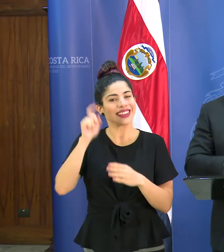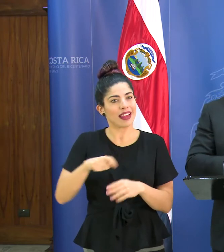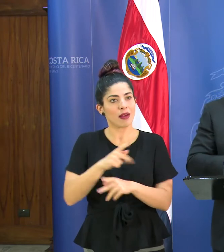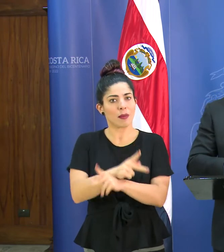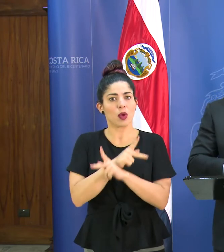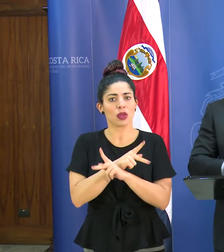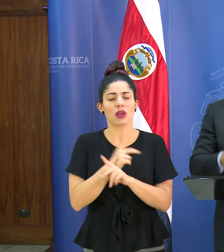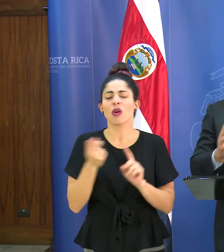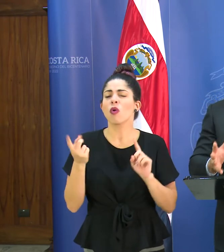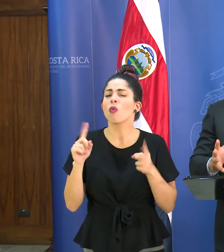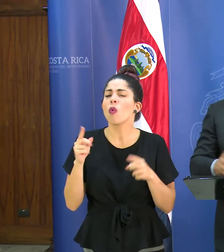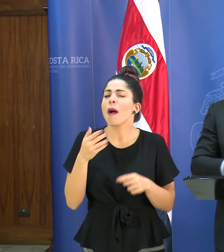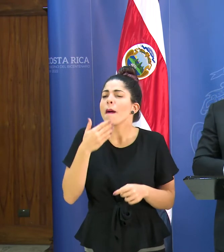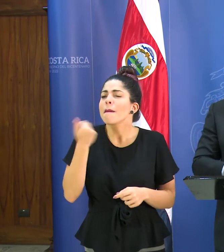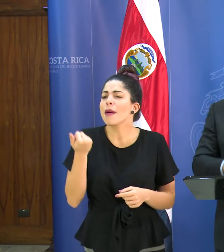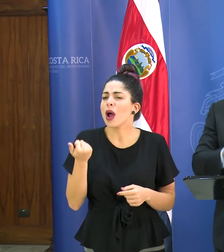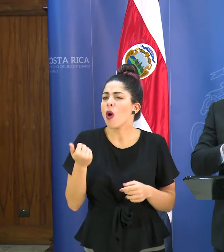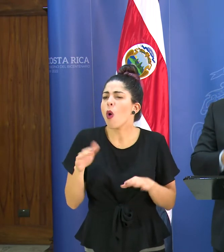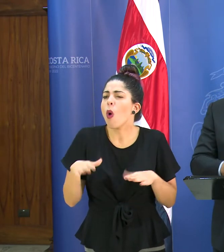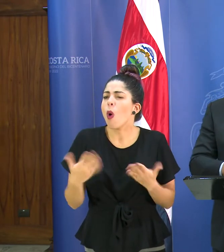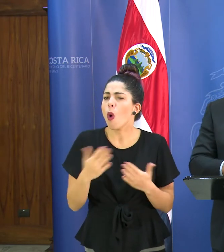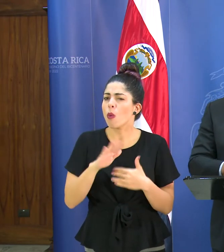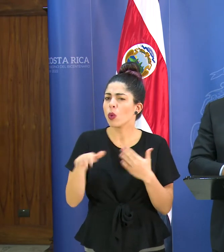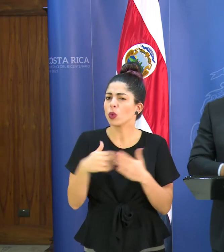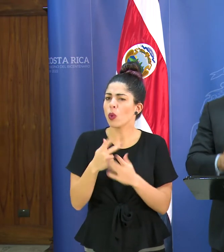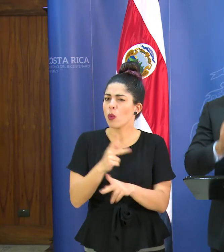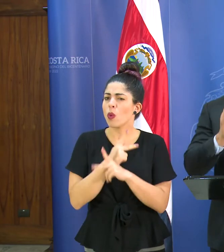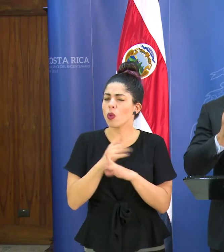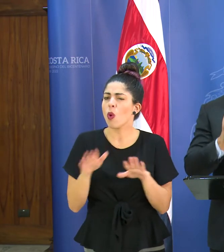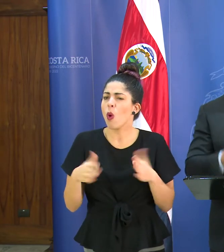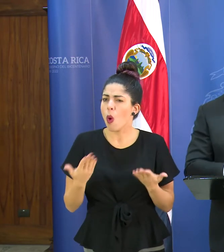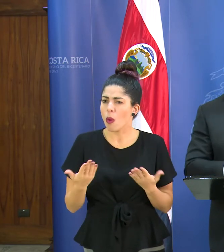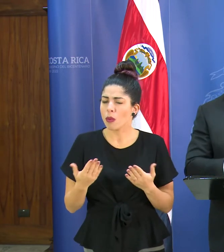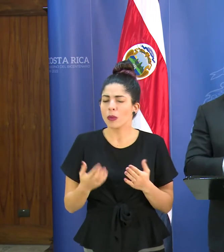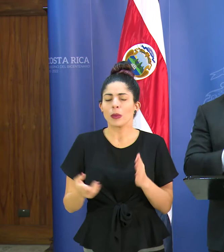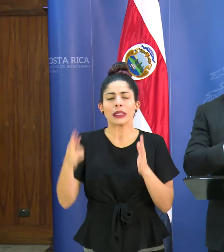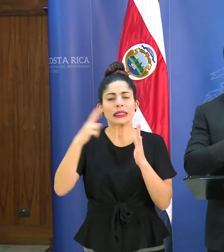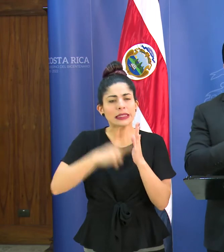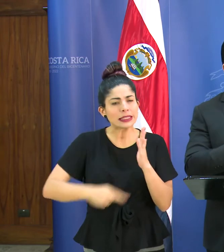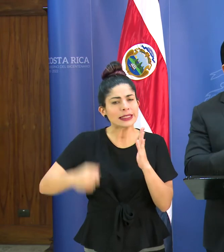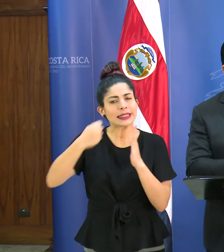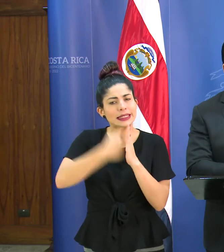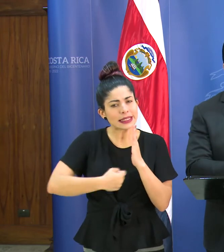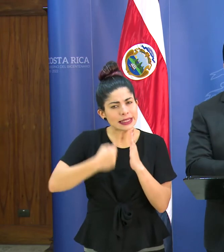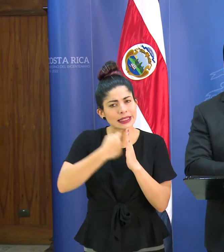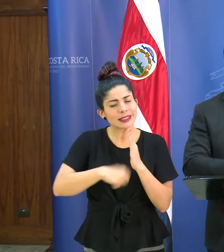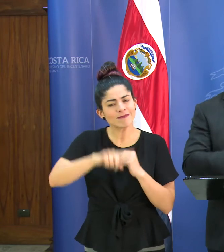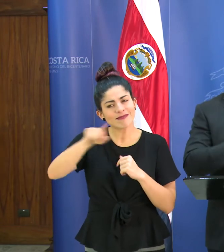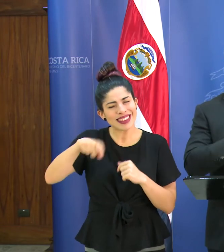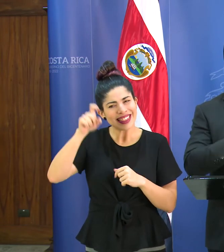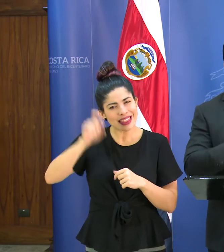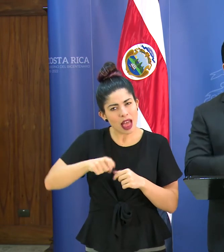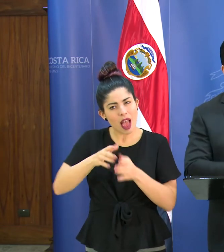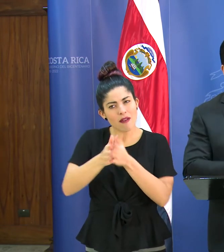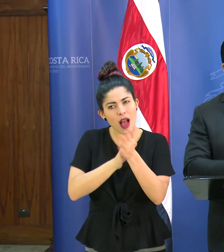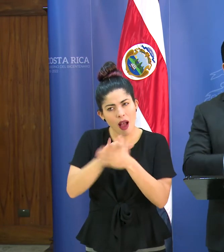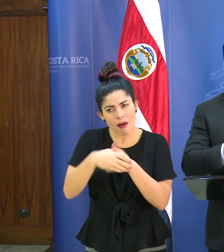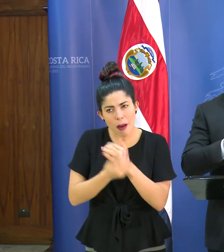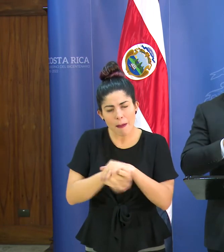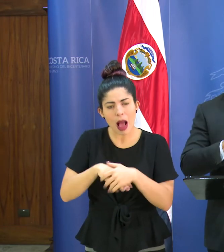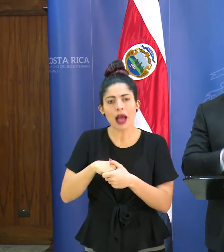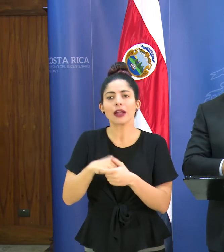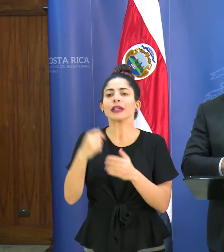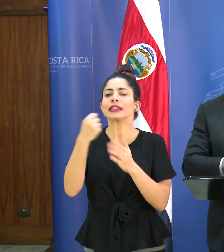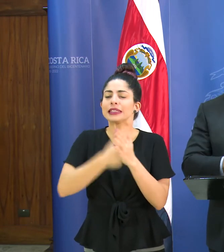¿Y cuál es la mejor forma para todas y todos protegernos? Insistir en el lavado de manos, insistir